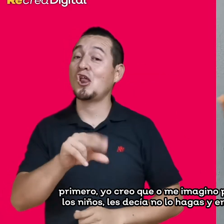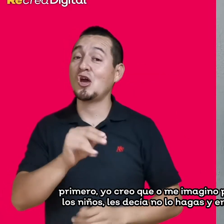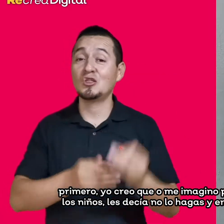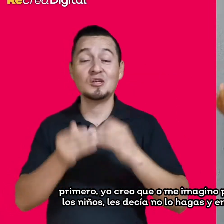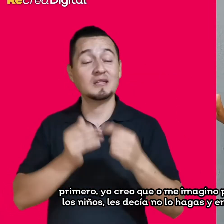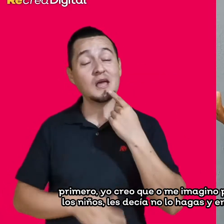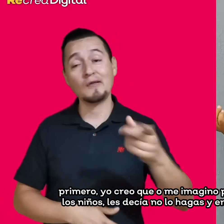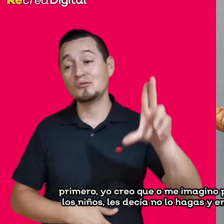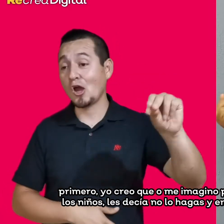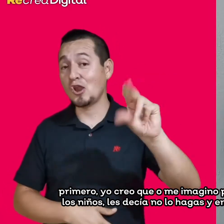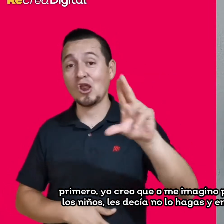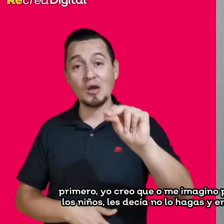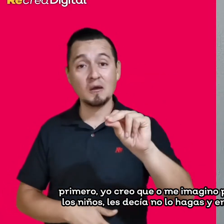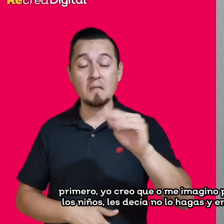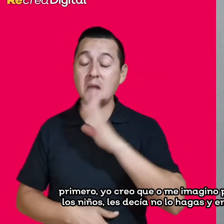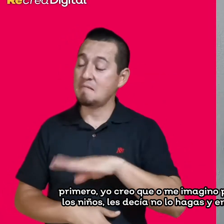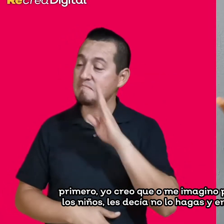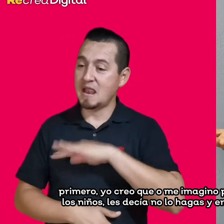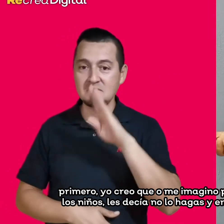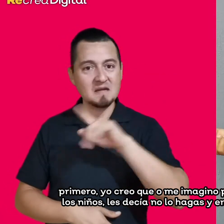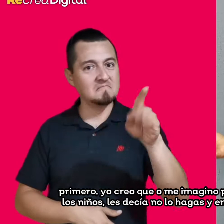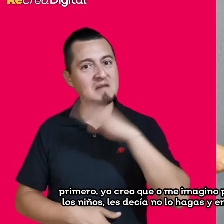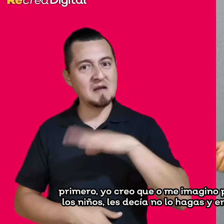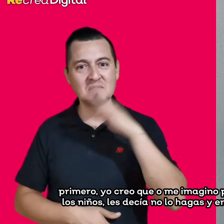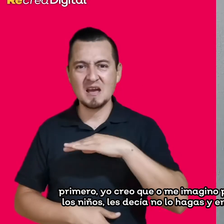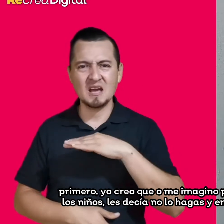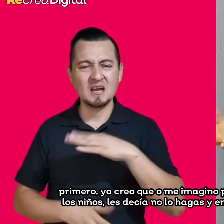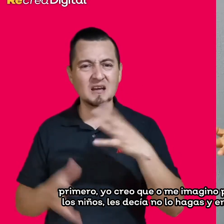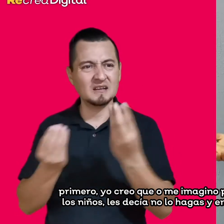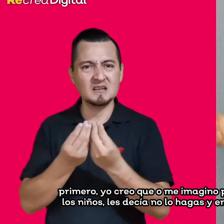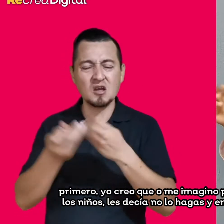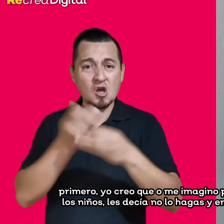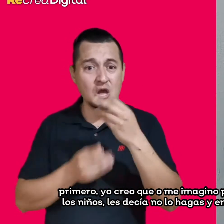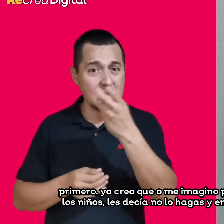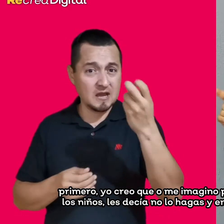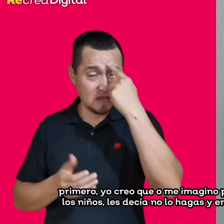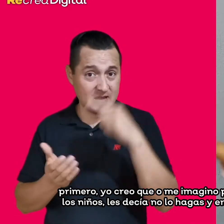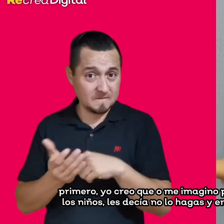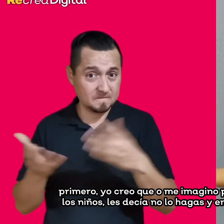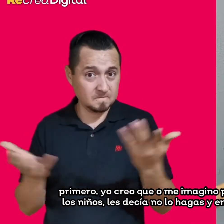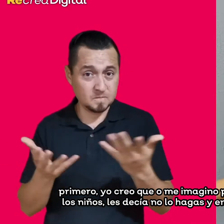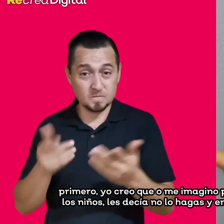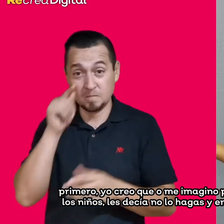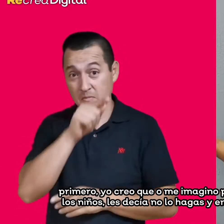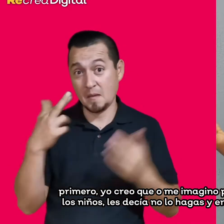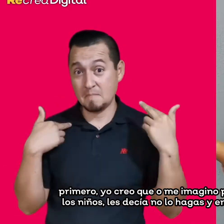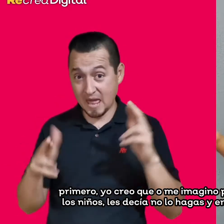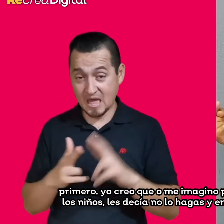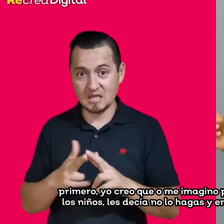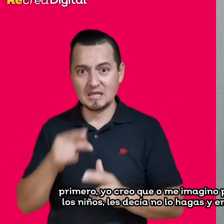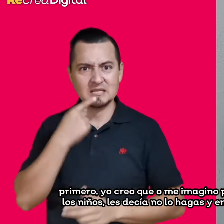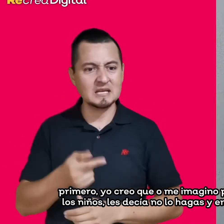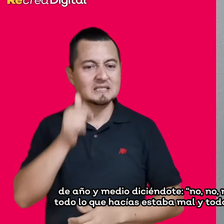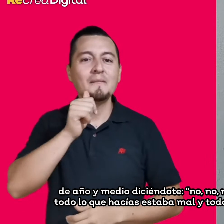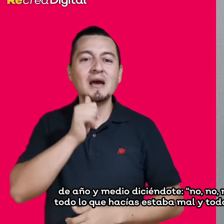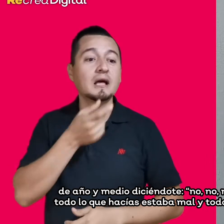creo y me imagino que porque la maestra pues regañaba a los niños y les decía no lo hagas, y entonces ella así veía ser un monito